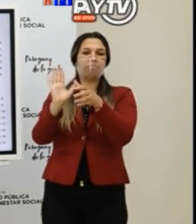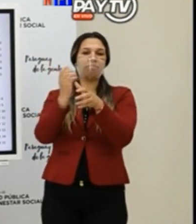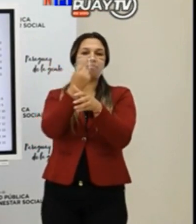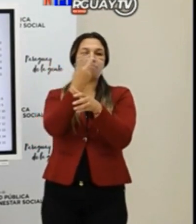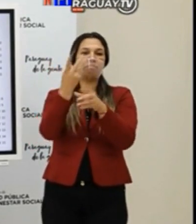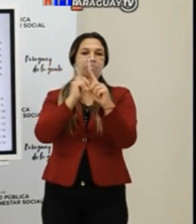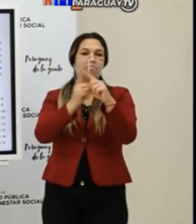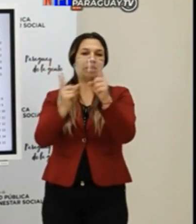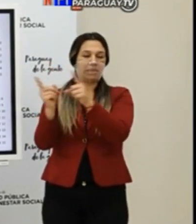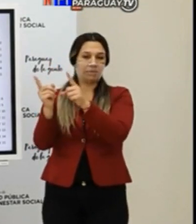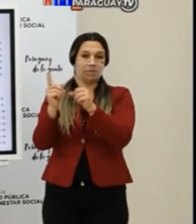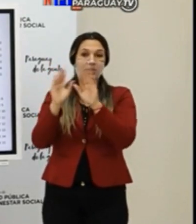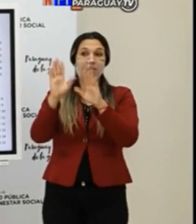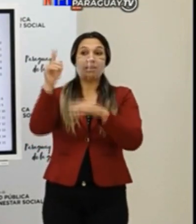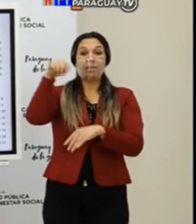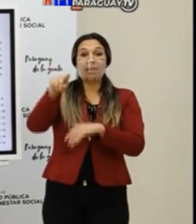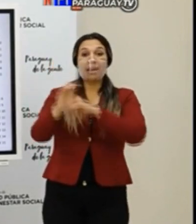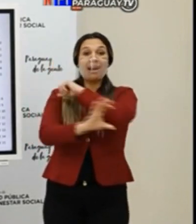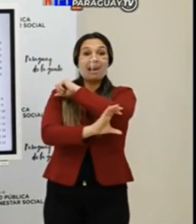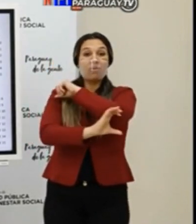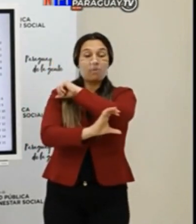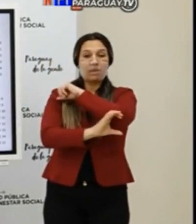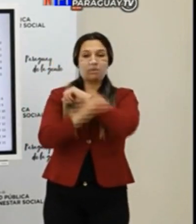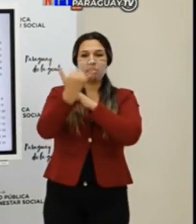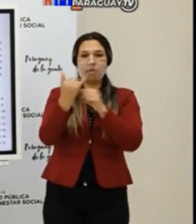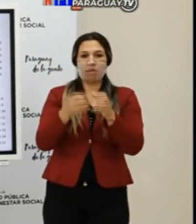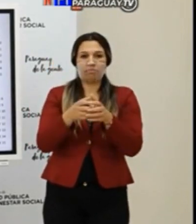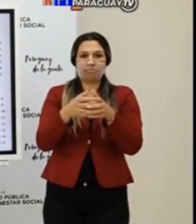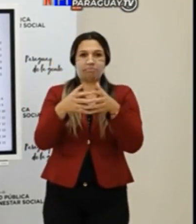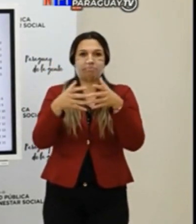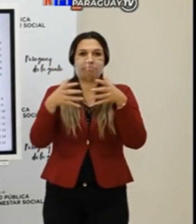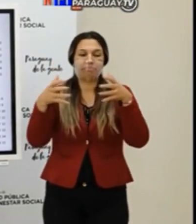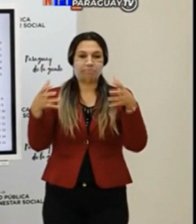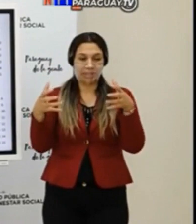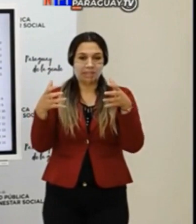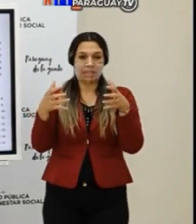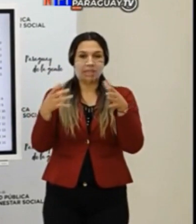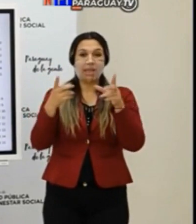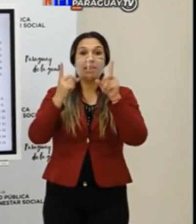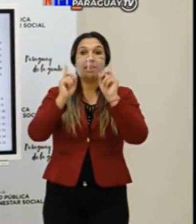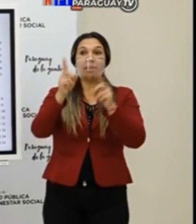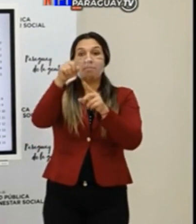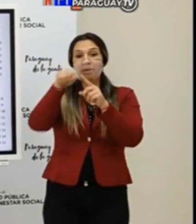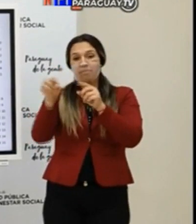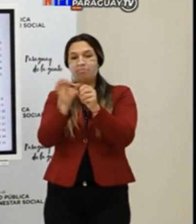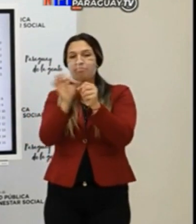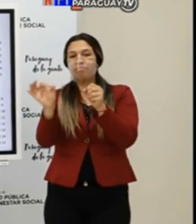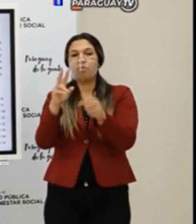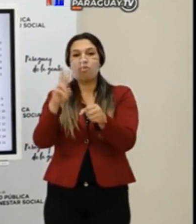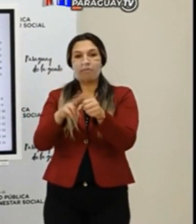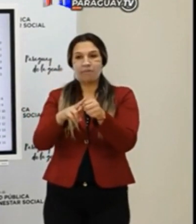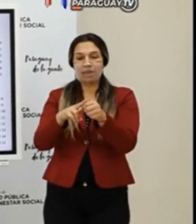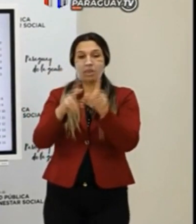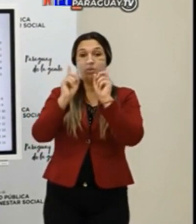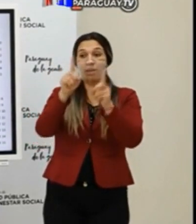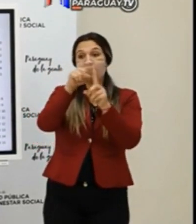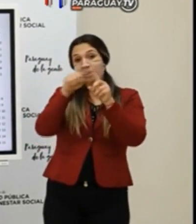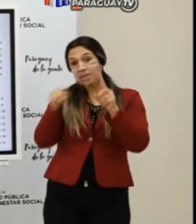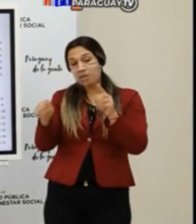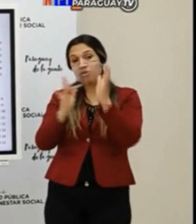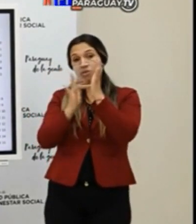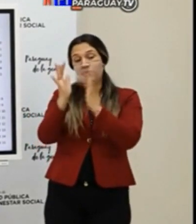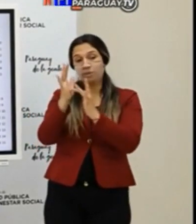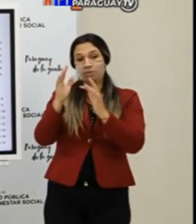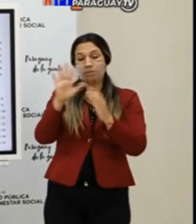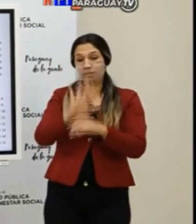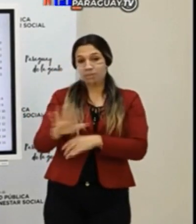cercana. Cabazú presenta un ascenso, a expensas de lo que está ocurriendo en Coronel Oviedo. Cordillera también, en Cazapá también un